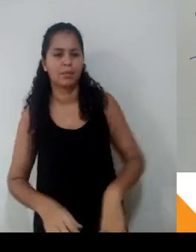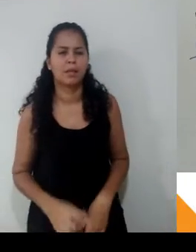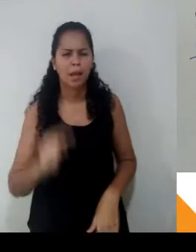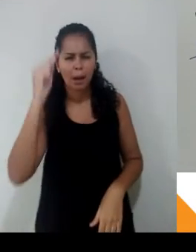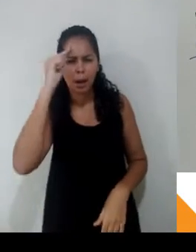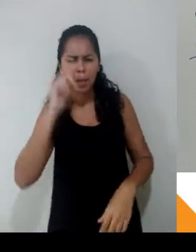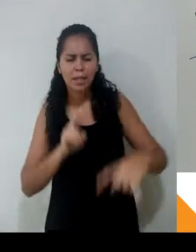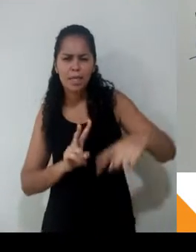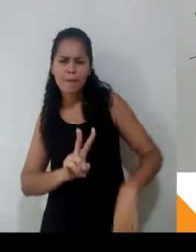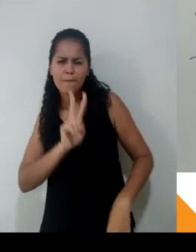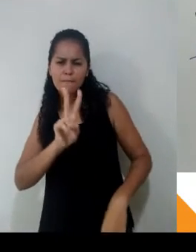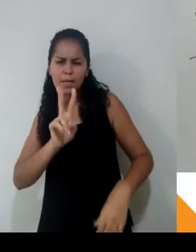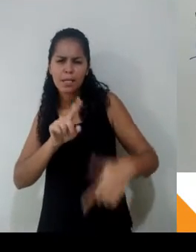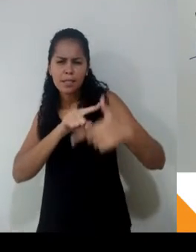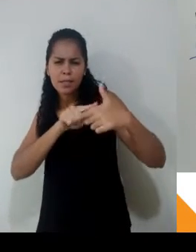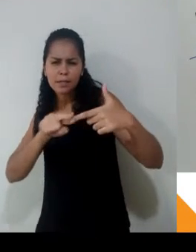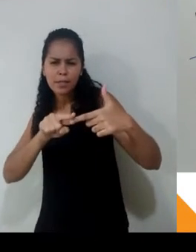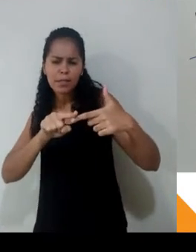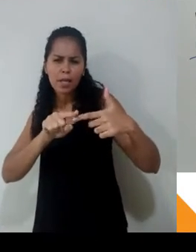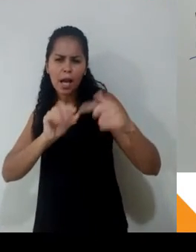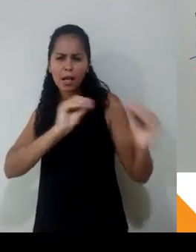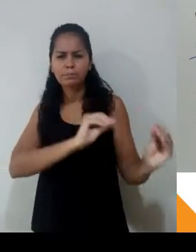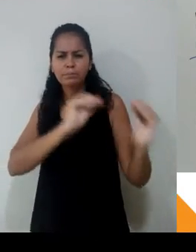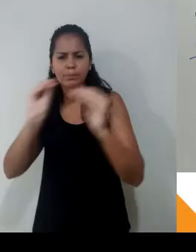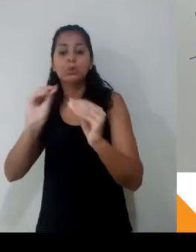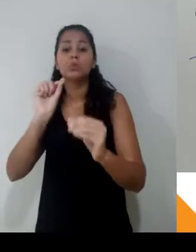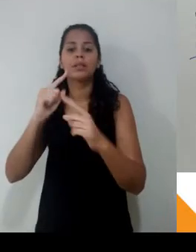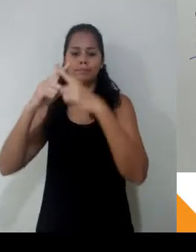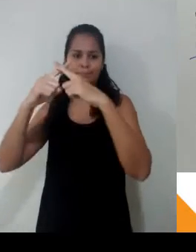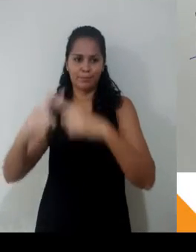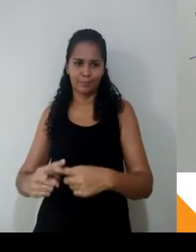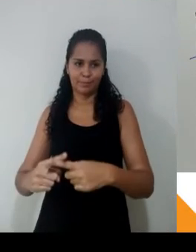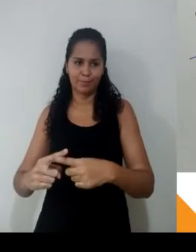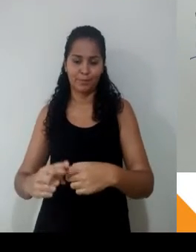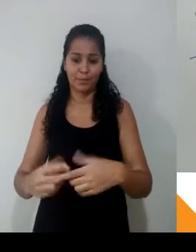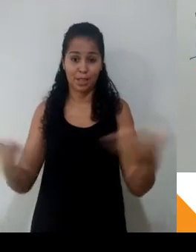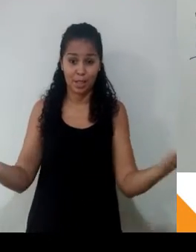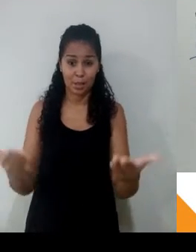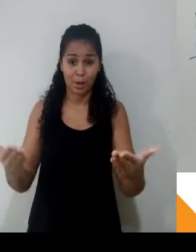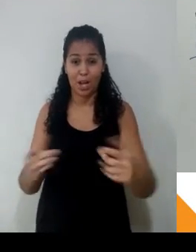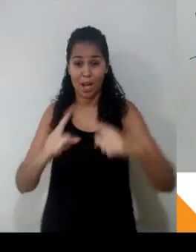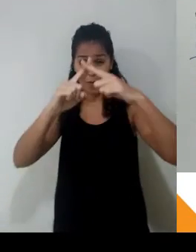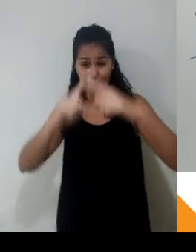uma distância fixa, distância fixa, 100 metros, 200 metros, 1 quilômetro, se eu aumentar a velocidade,